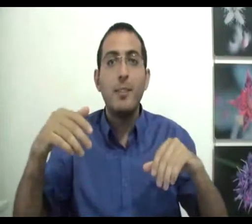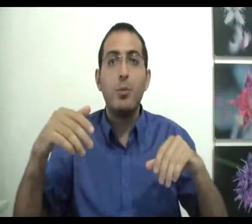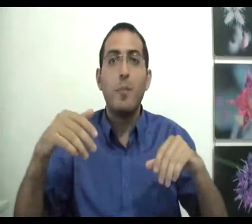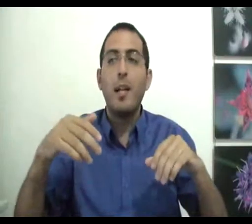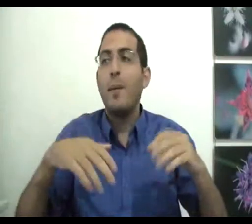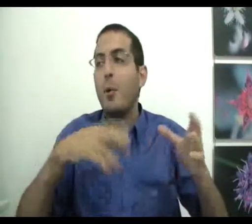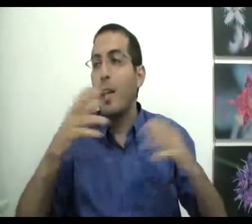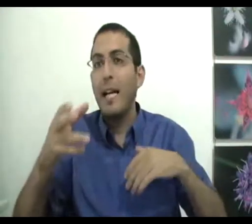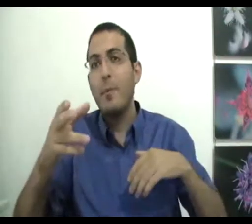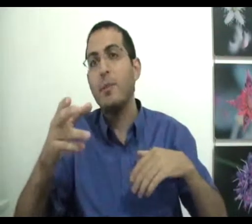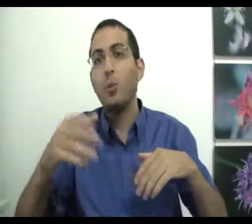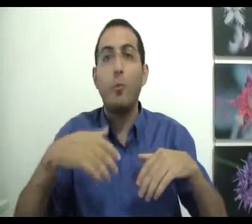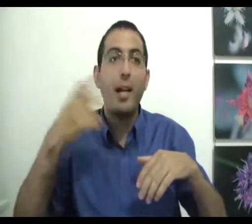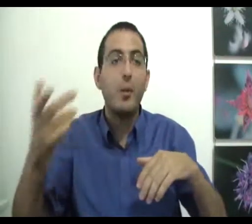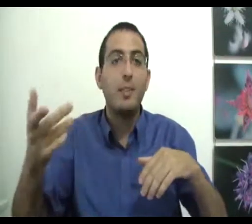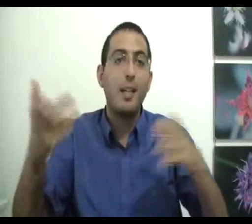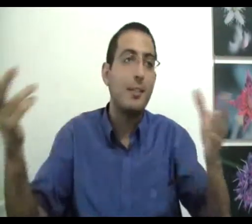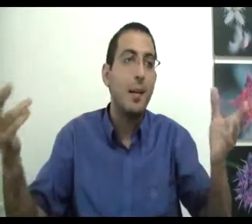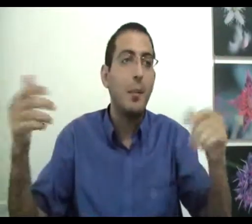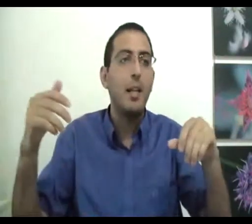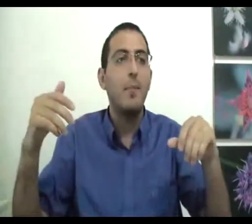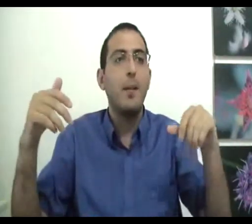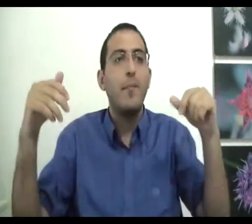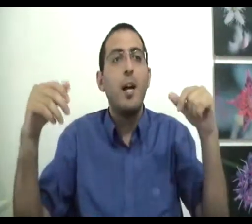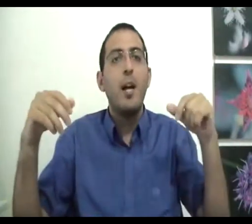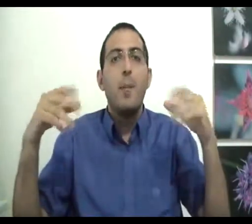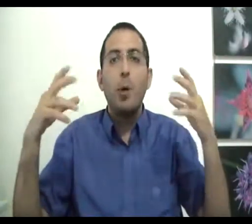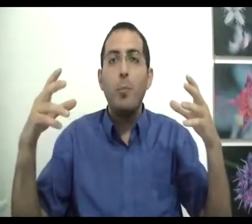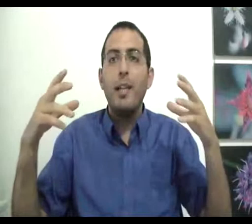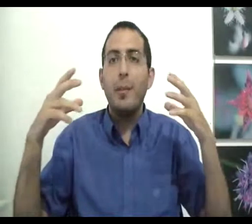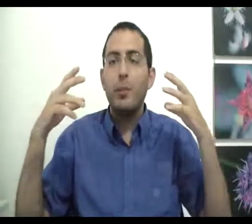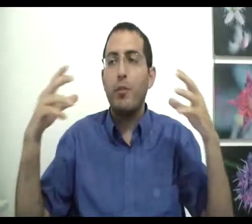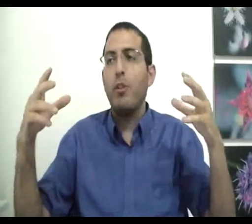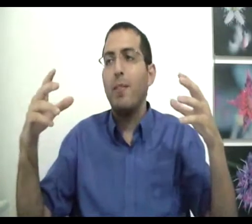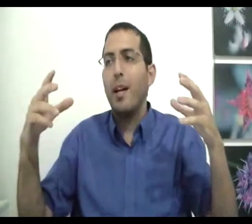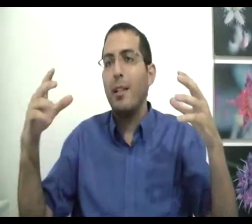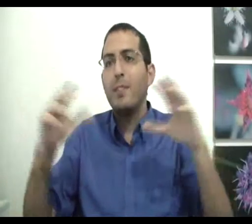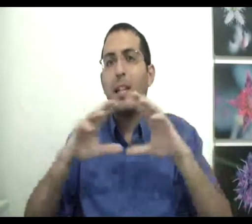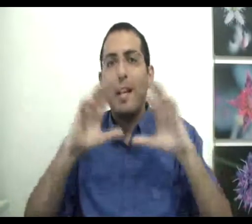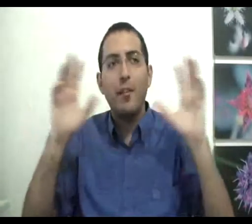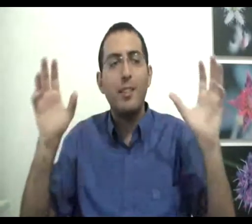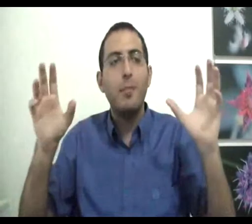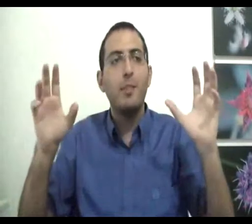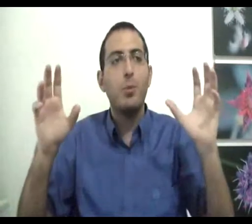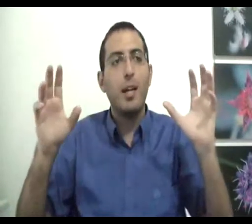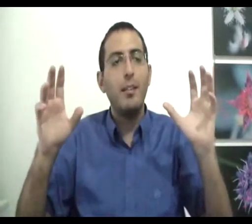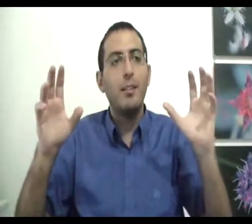סוג של מלחמה כה ילחם על המציאות ואומר אני רוצה אחרת זה גם כן מלחמה בכל מקרה בסופו של דבר האדם צריך להגיע לתפיסת מציאות אחת